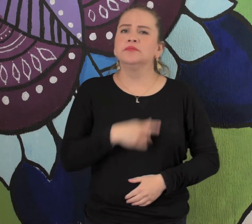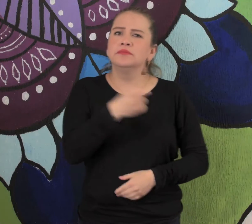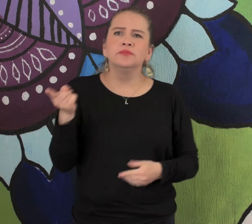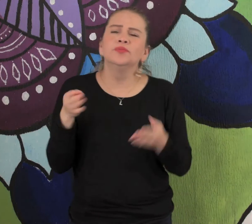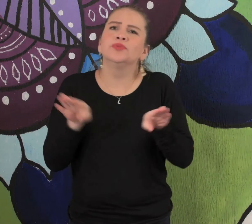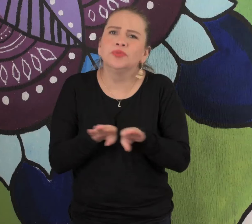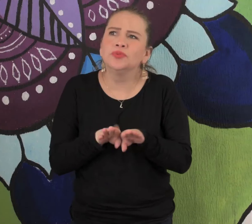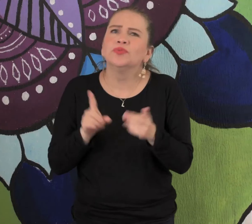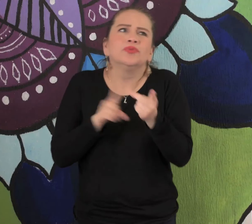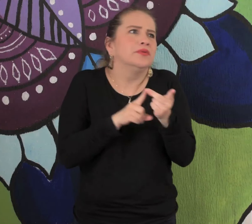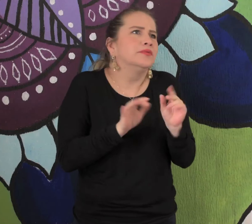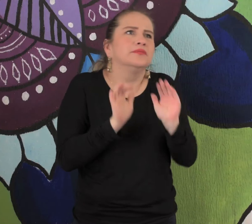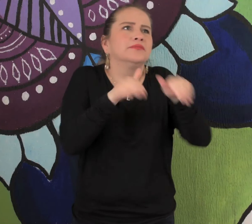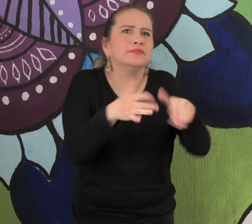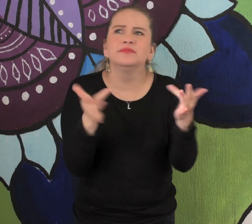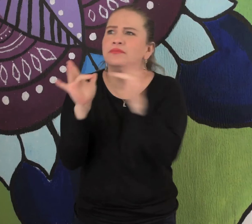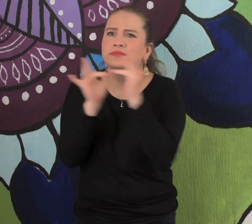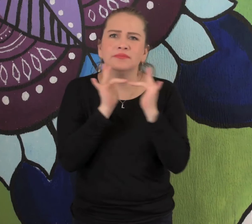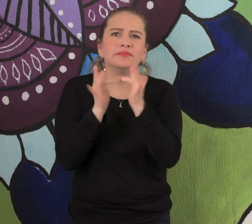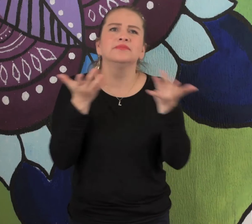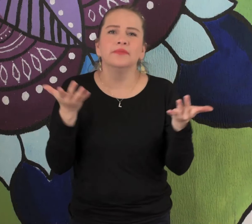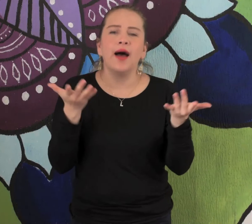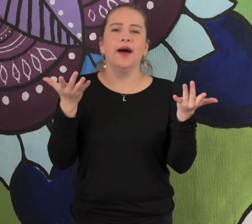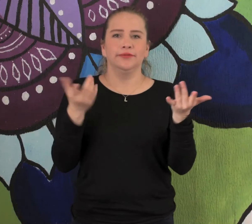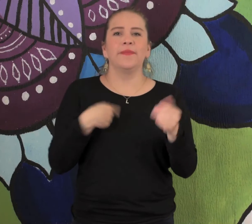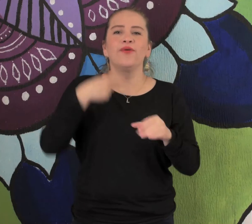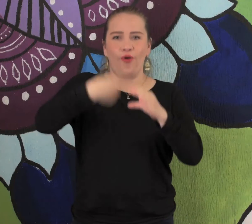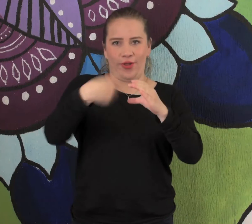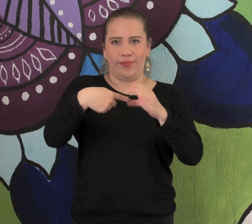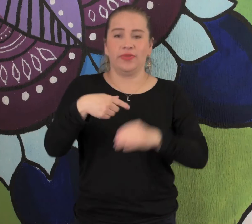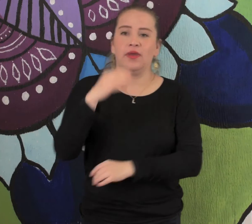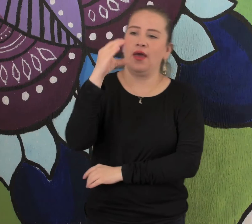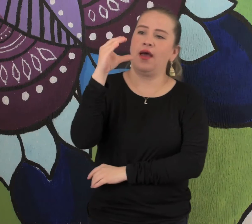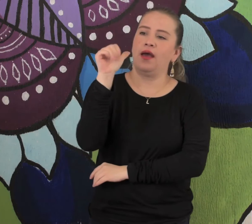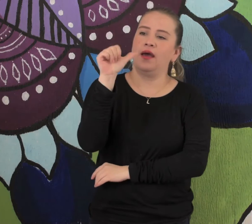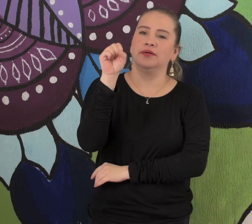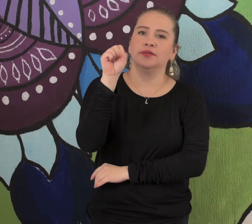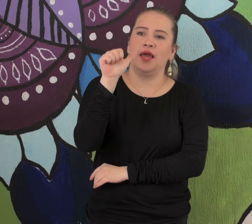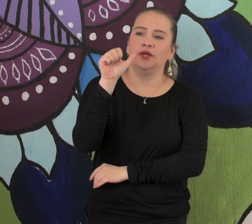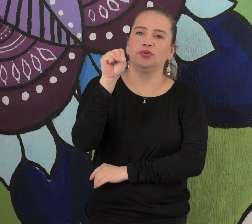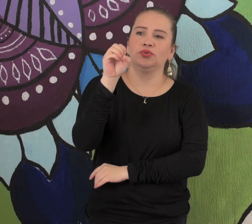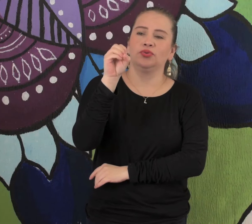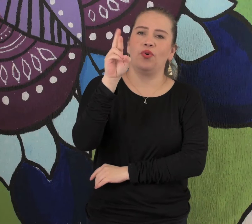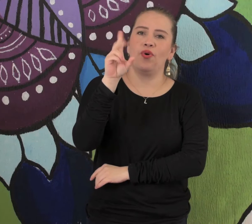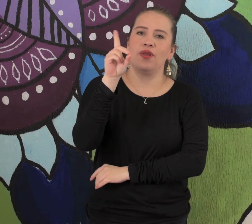tarde. Si ustedes quieren inscribirse, por favor manden un